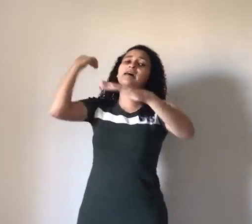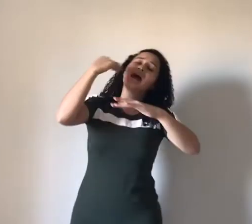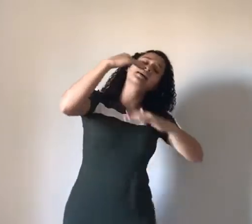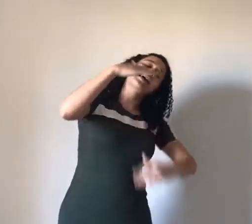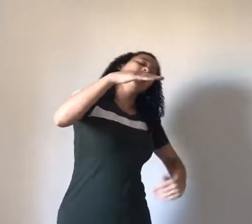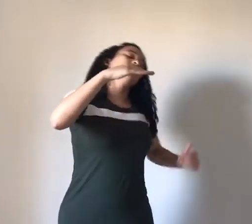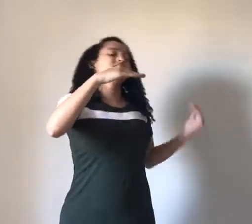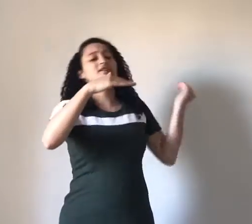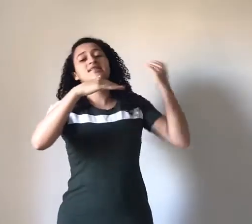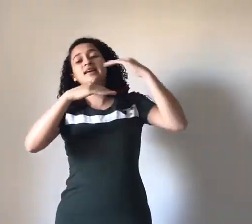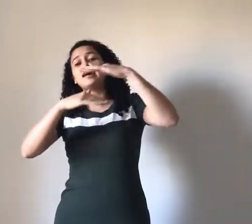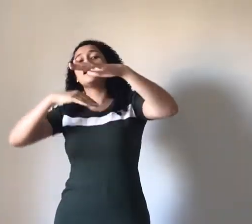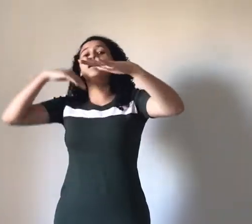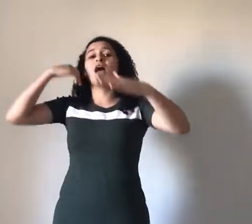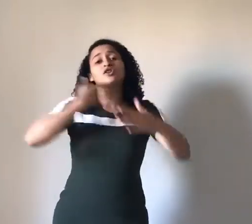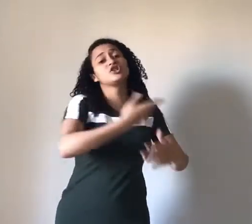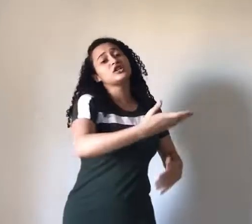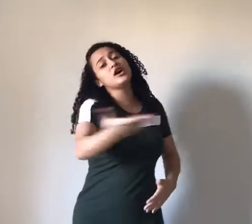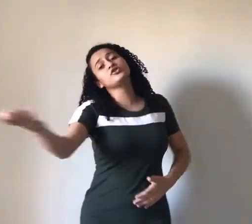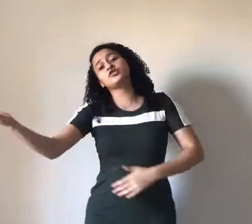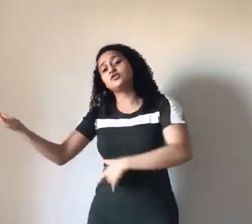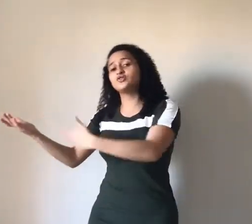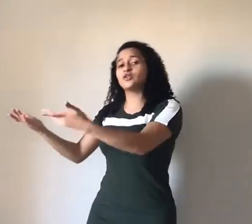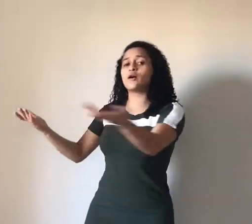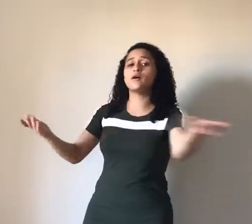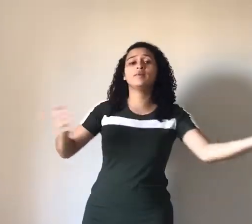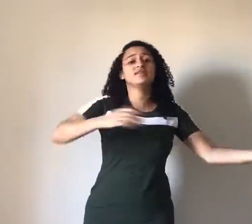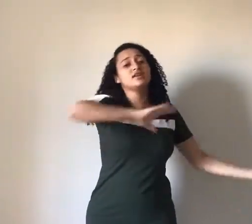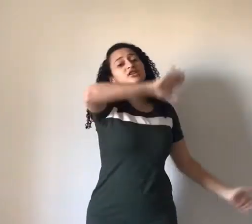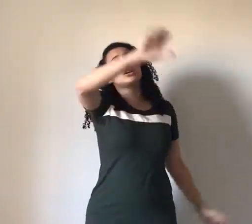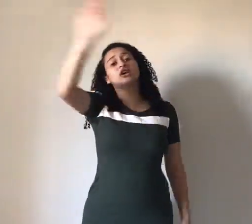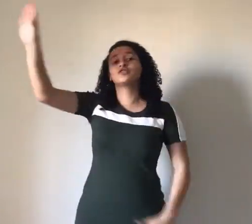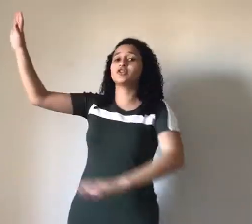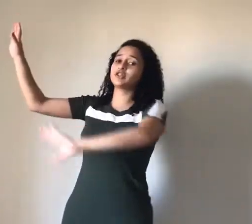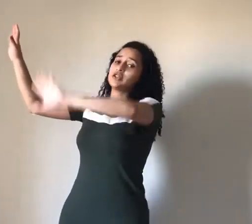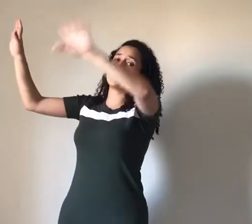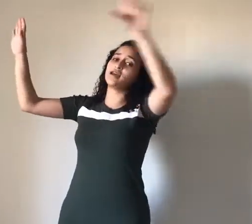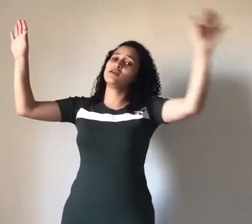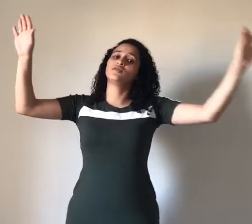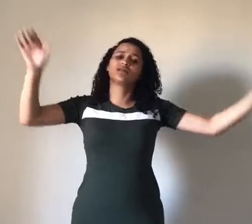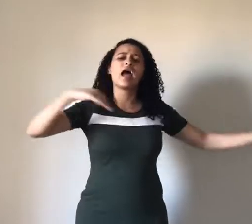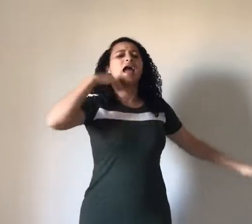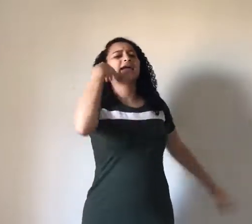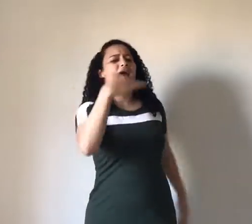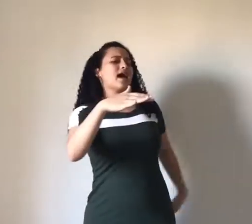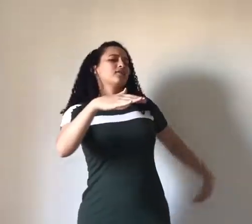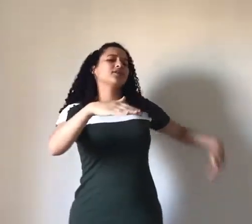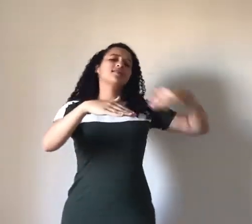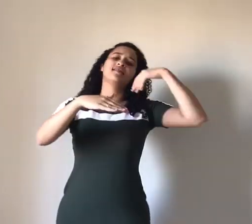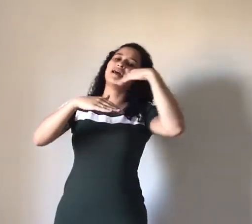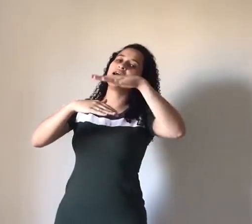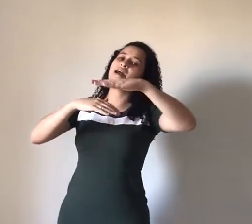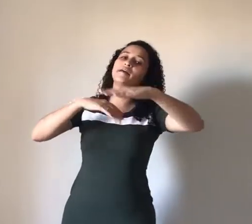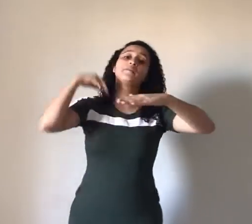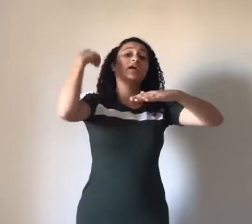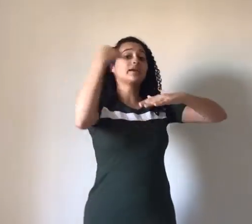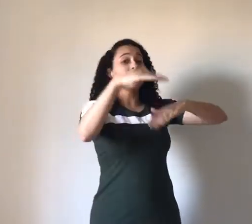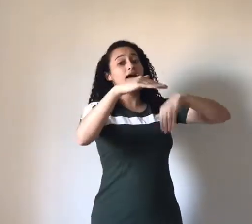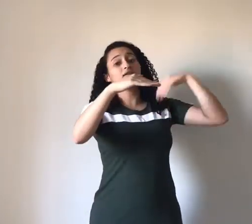Quero crescer Diante dos homens E diante de Deus Quero crescer Quero